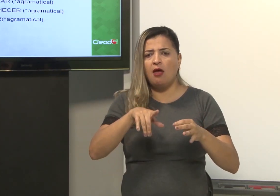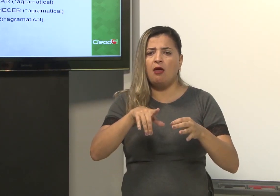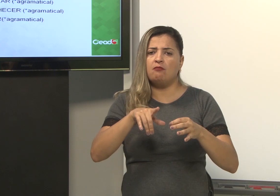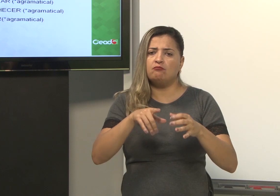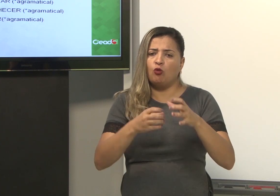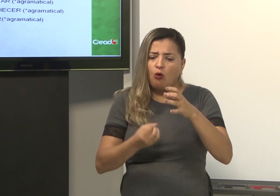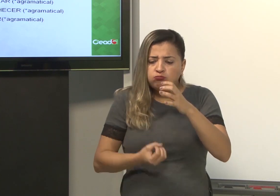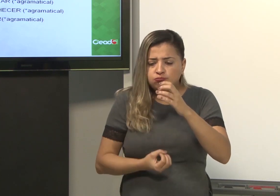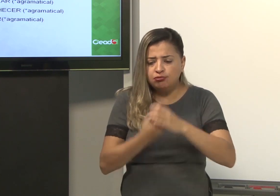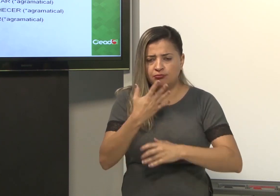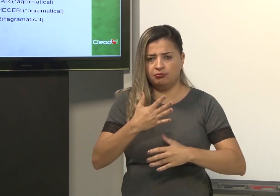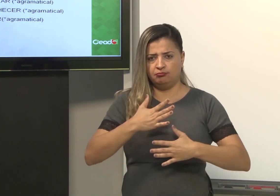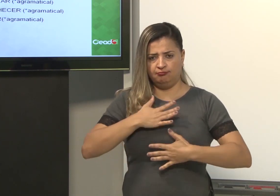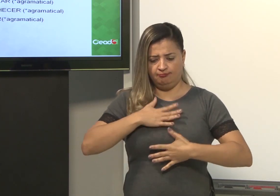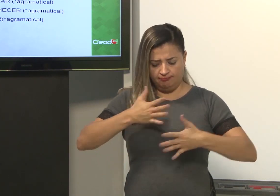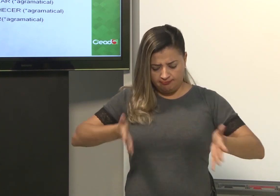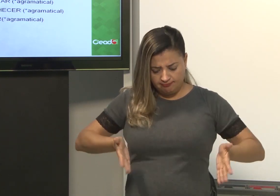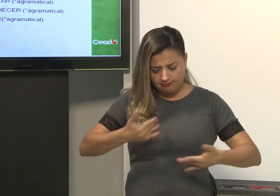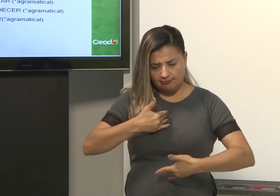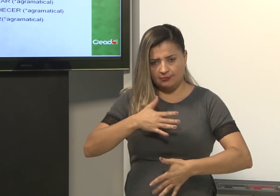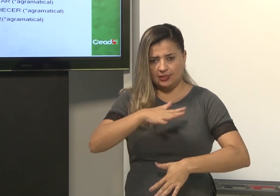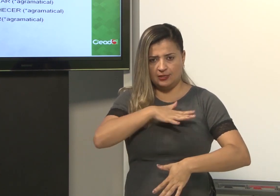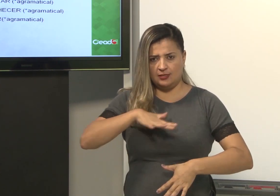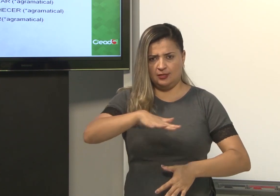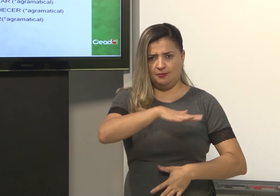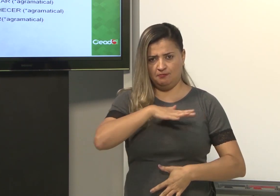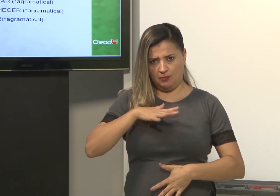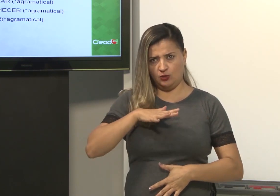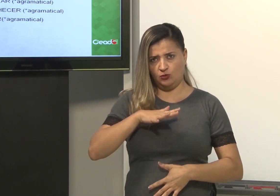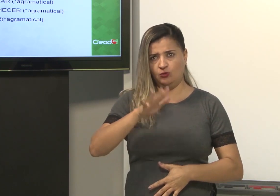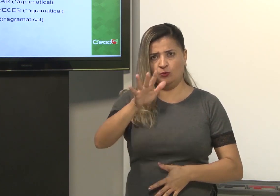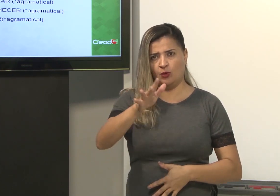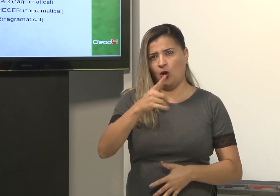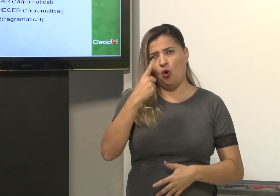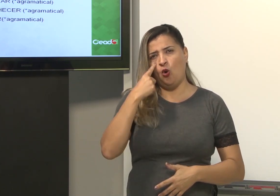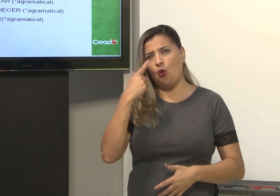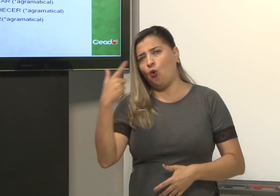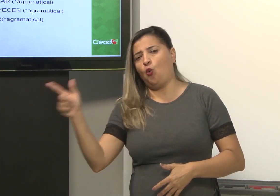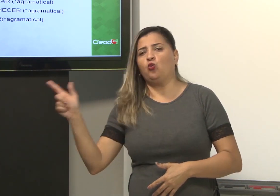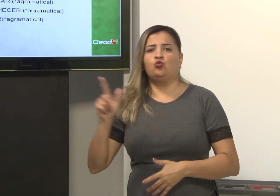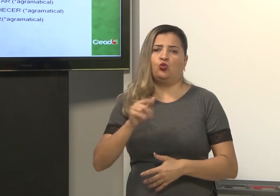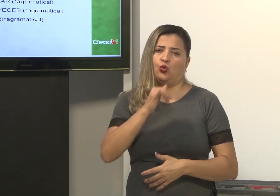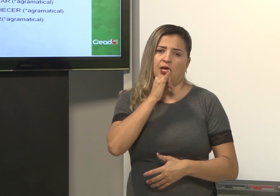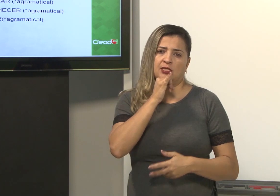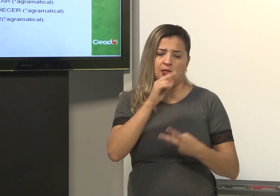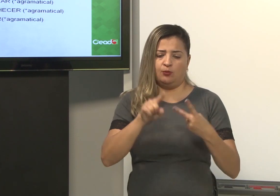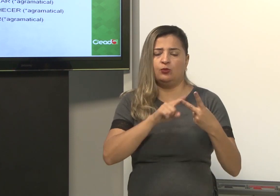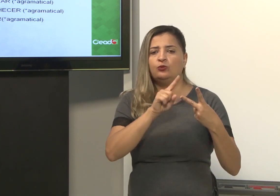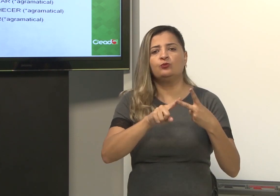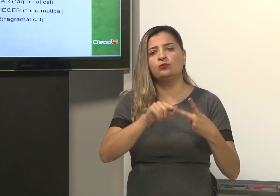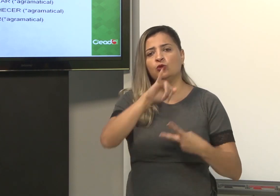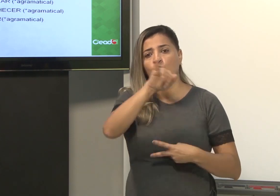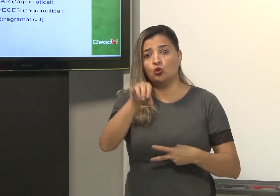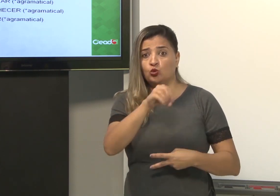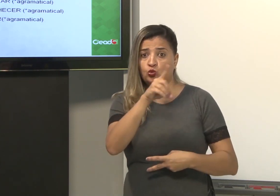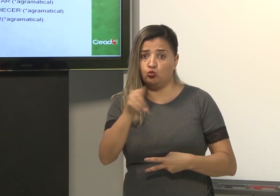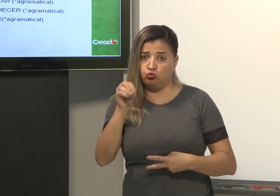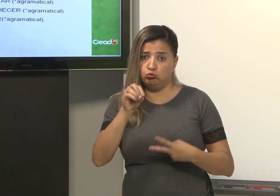A maioria dos verbos simples são assim. São usados aqui nesse espaço à frente do corpo. Outro exemplo. João,